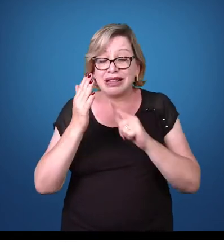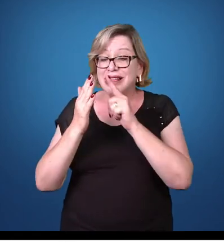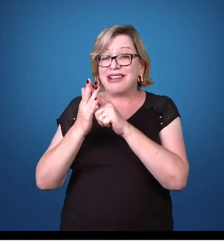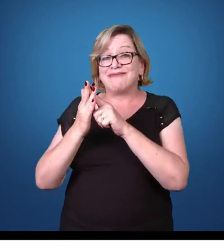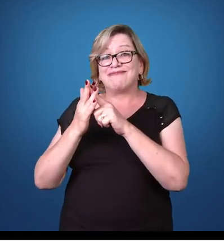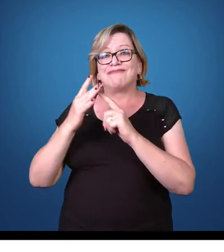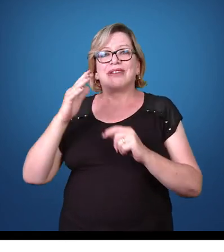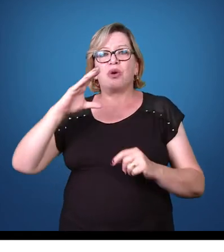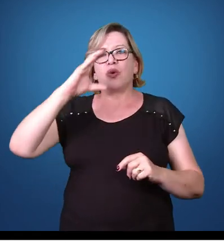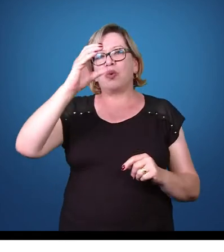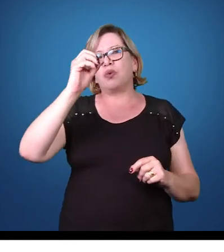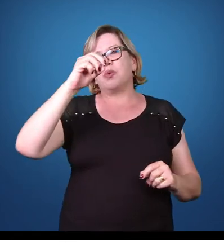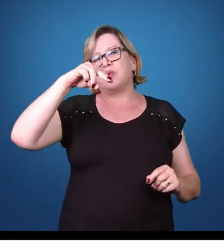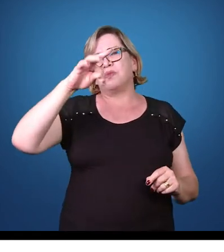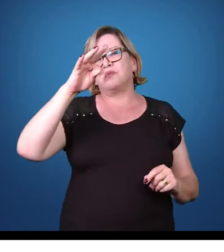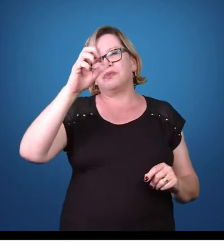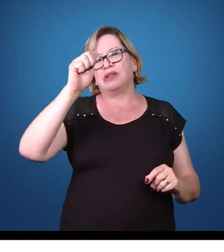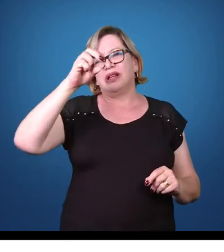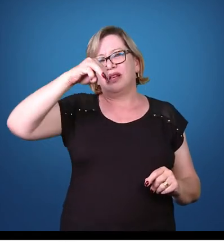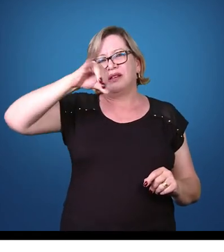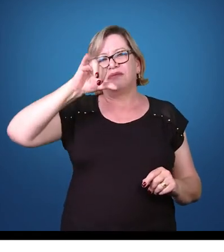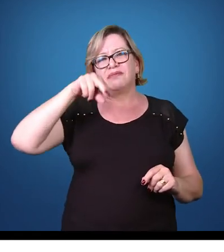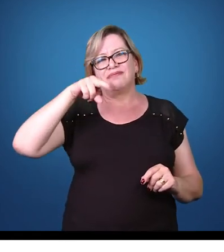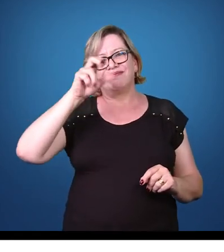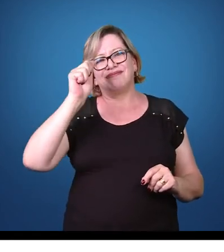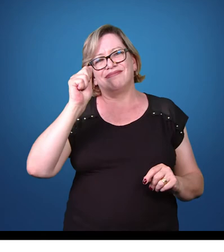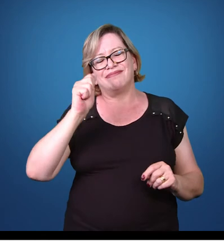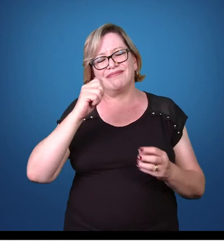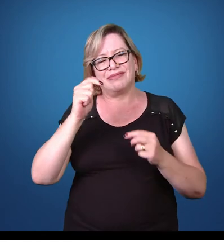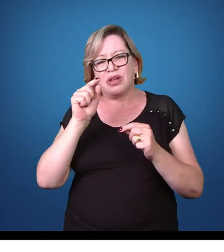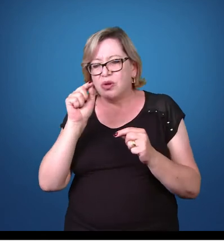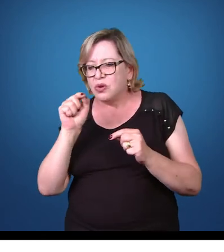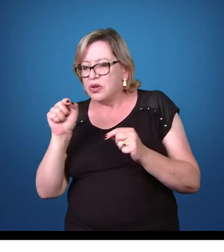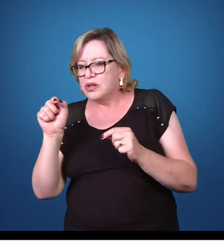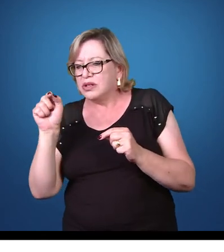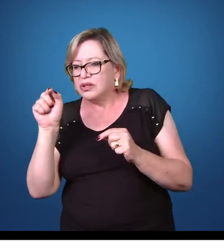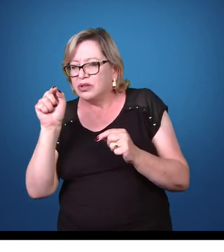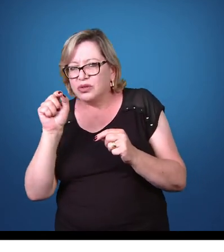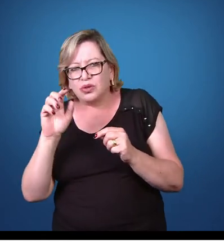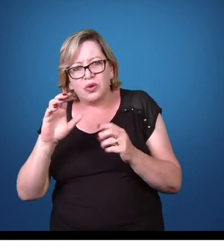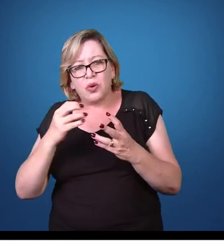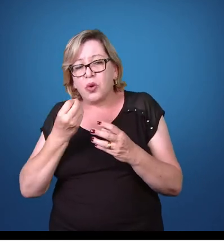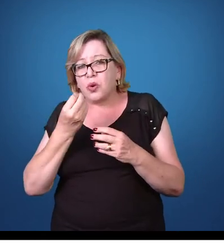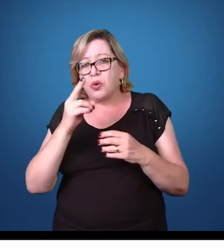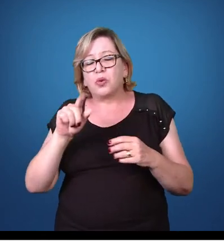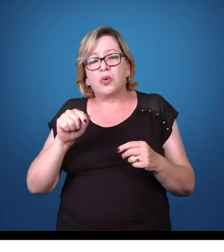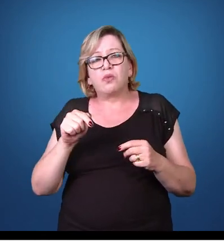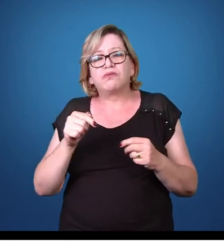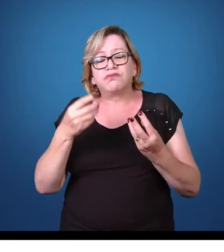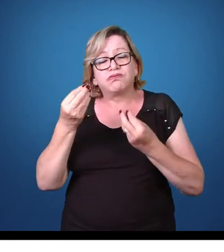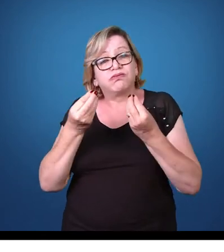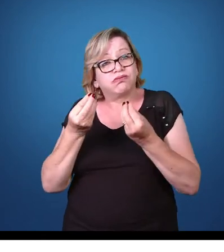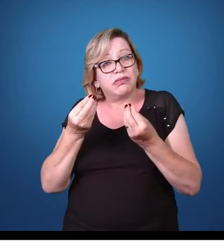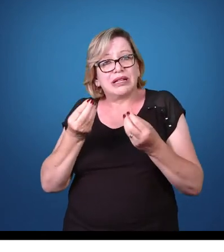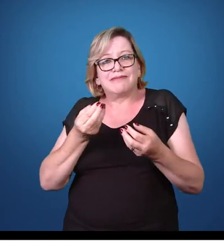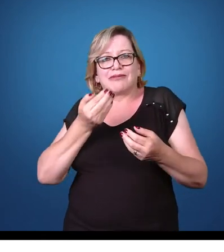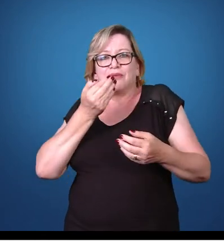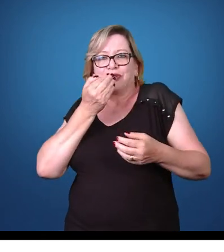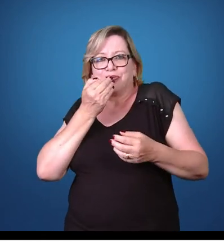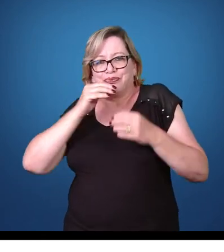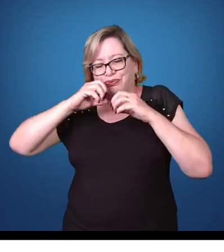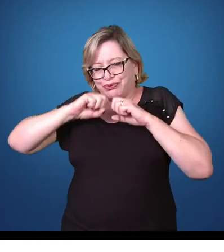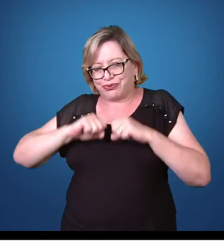contaminar com esses cistos ou com a outra forma, e ela ingerir